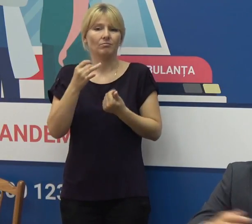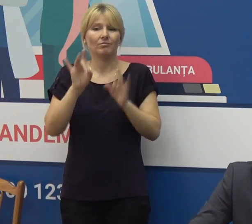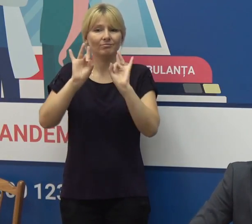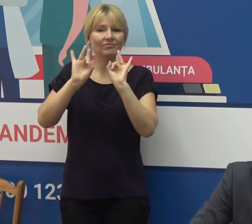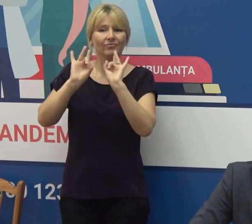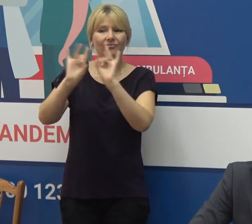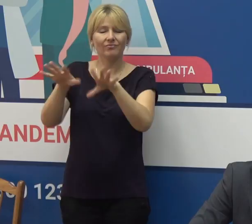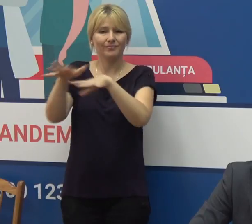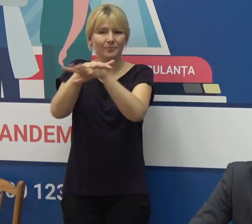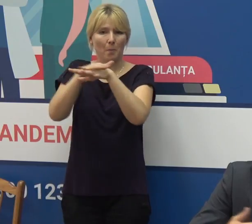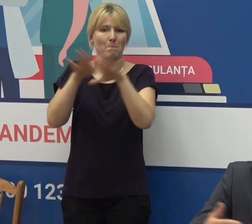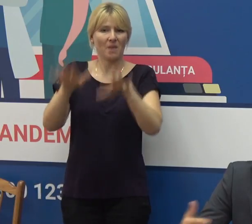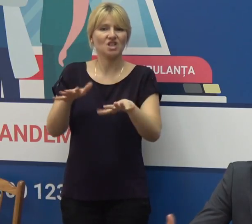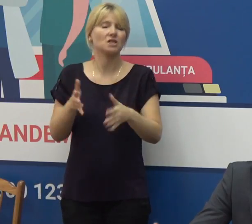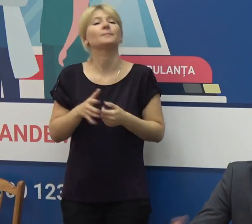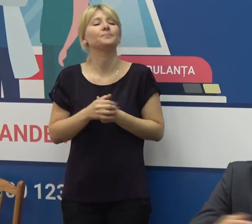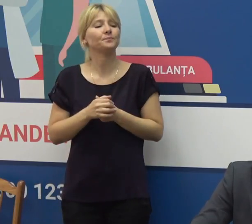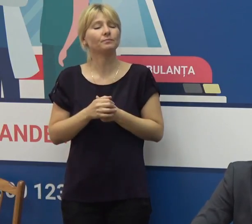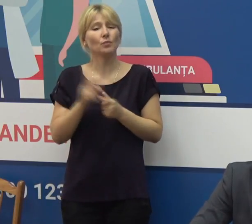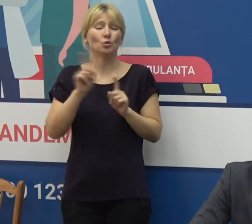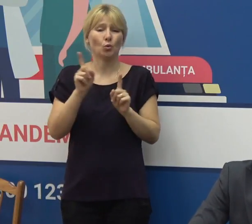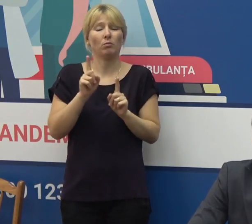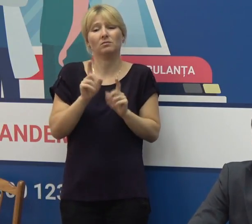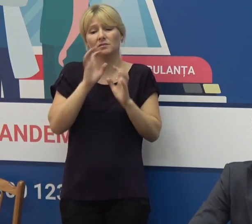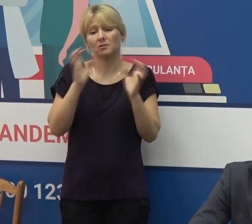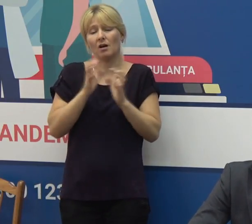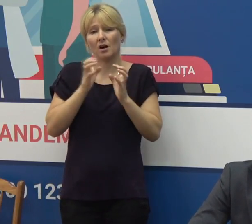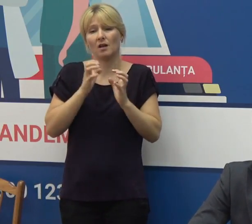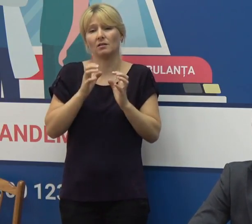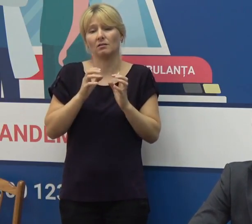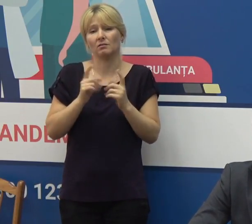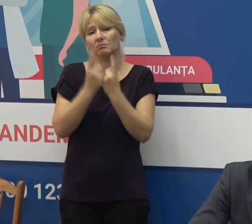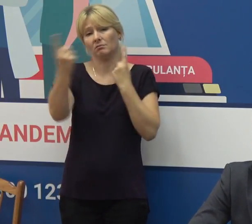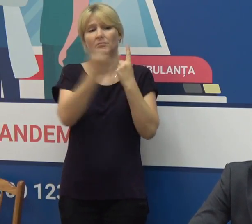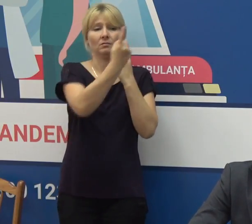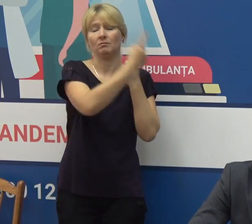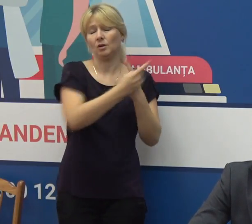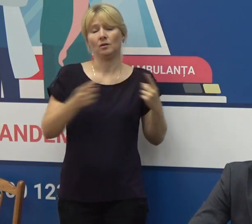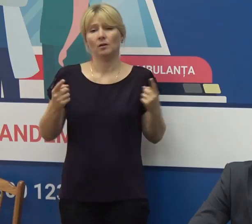aglomerațiilor și păstrarea distanției sociale corespunzătoare